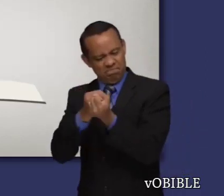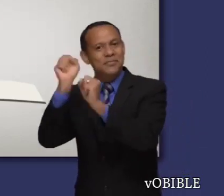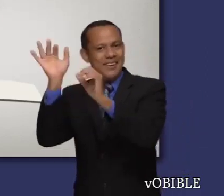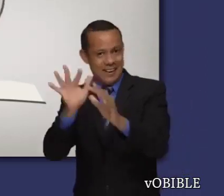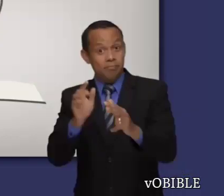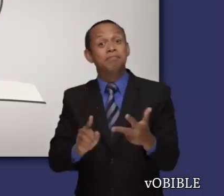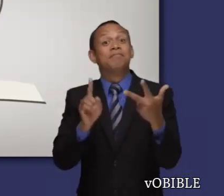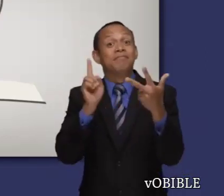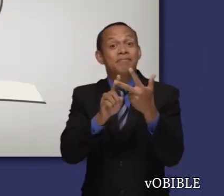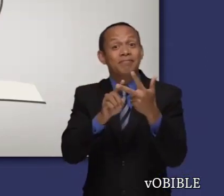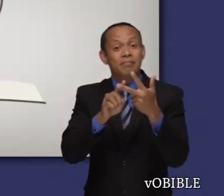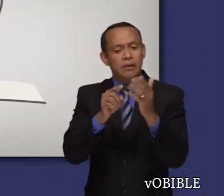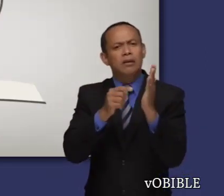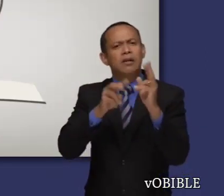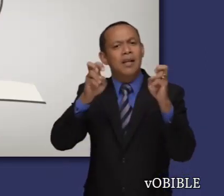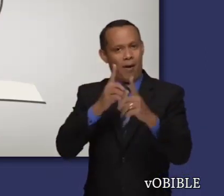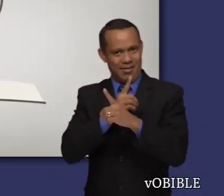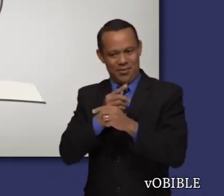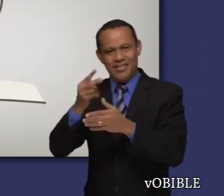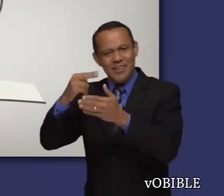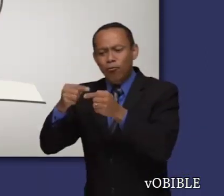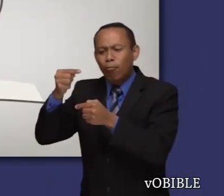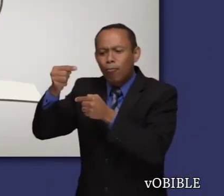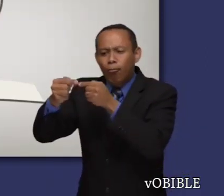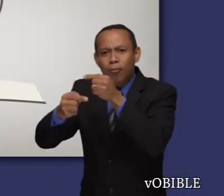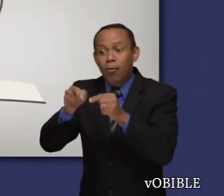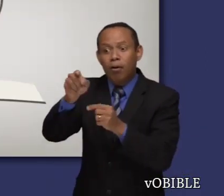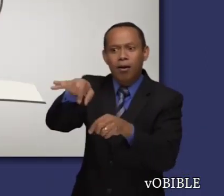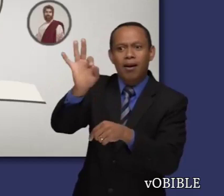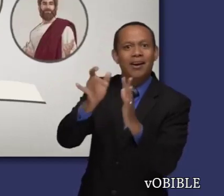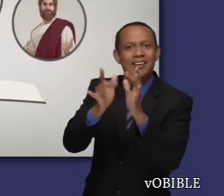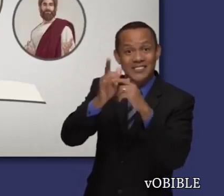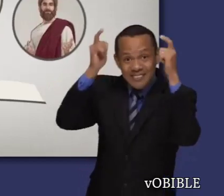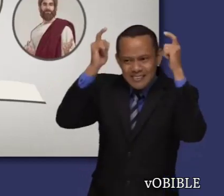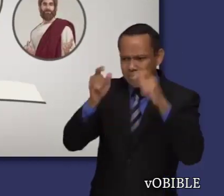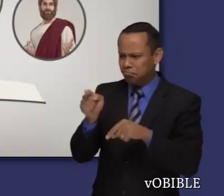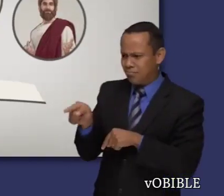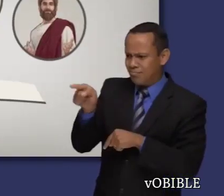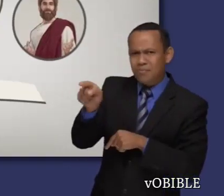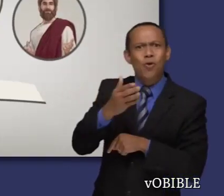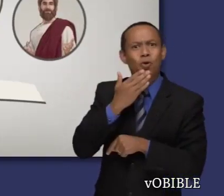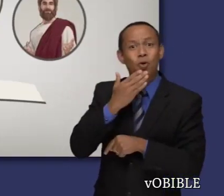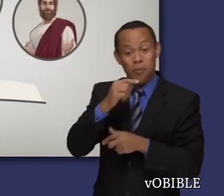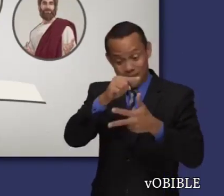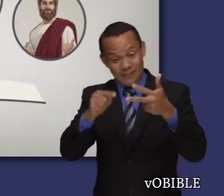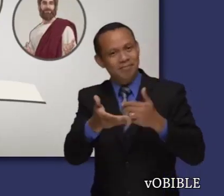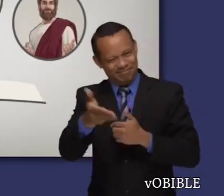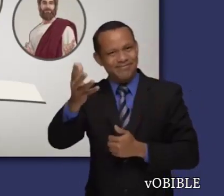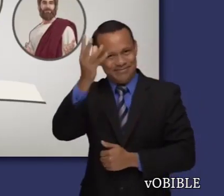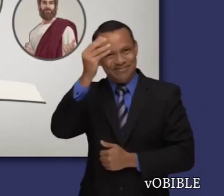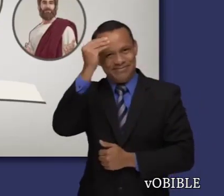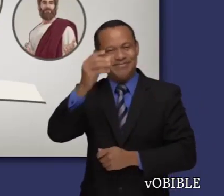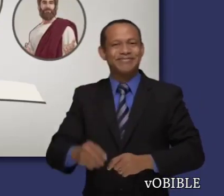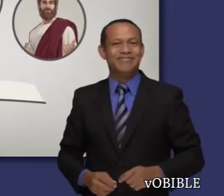recompensa a los que lo aman y le obedecen. Y en lo que este libro nos enseña sobre la línea familiar de David, de la que